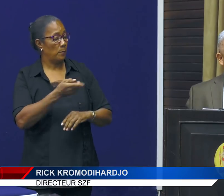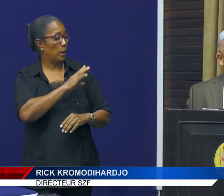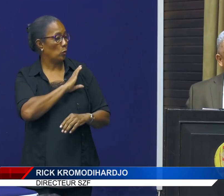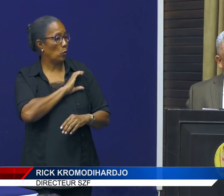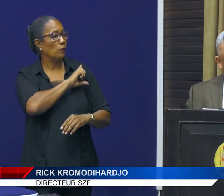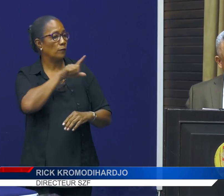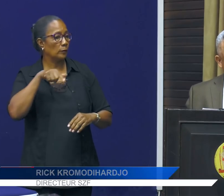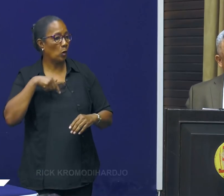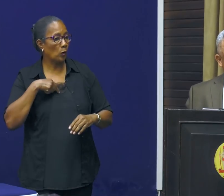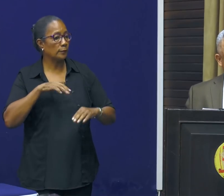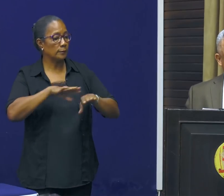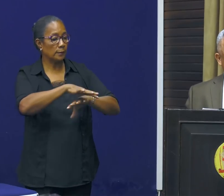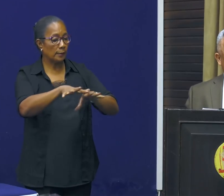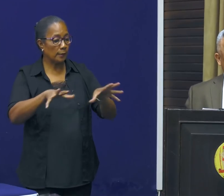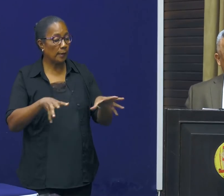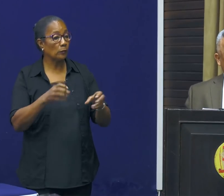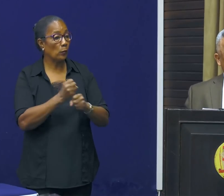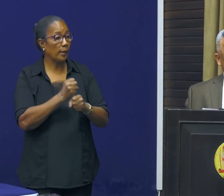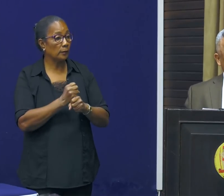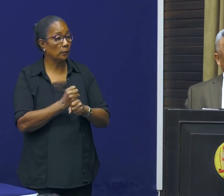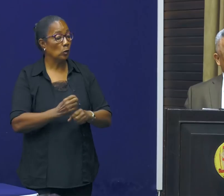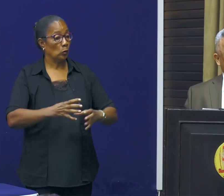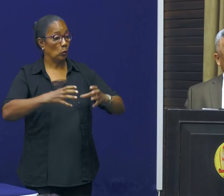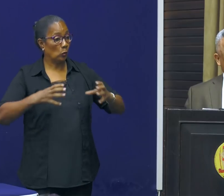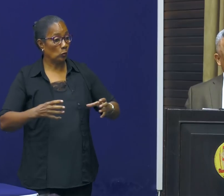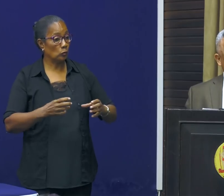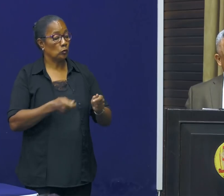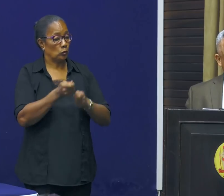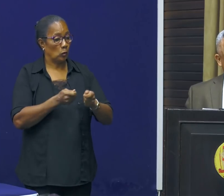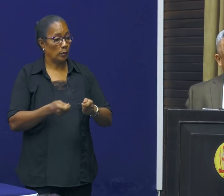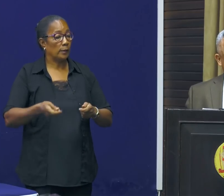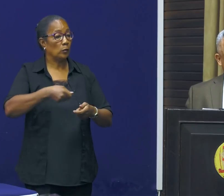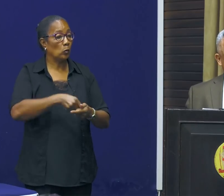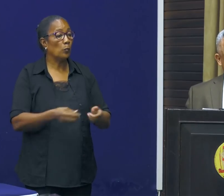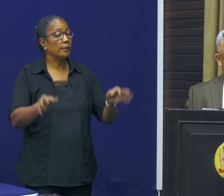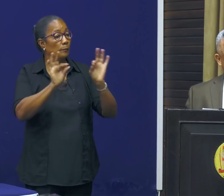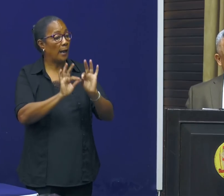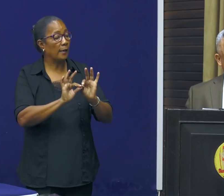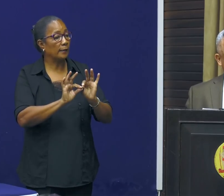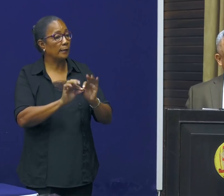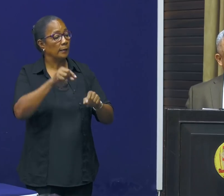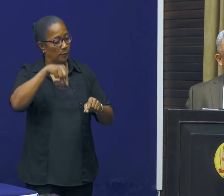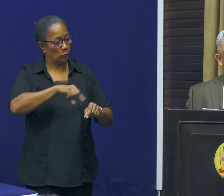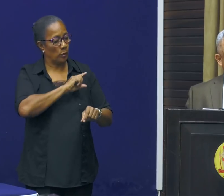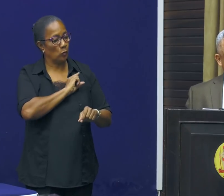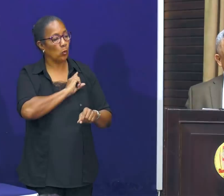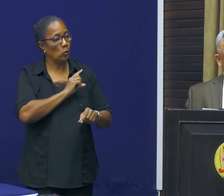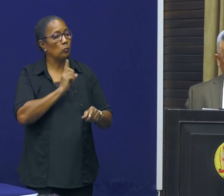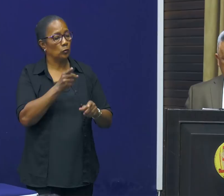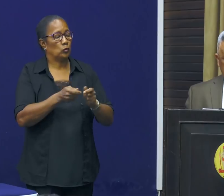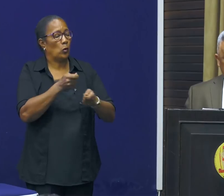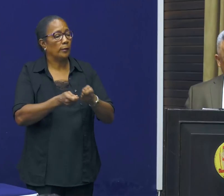ook onze netwerken. We zijn de grootste zorginkoper, dus dit is dus enorm belangrijk. Dat wij dus nu ook ervoor zullen